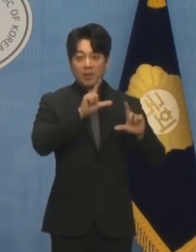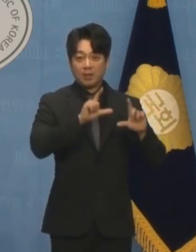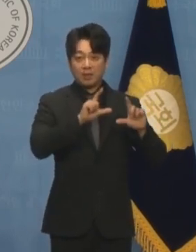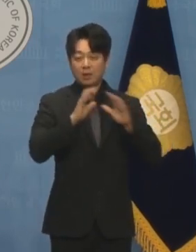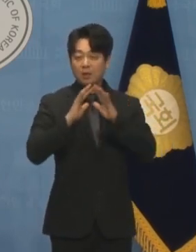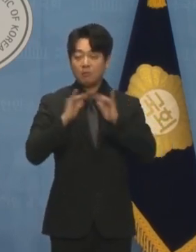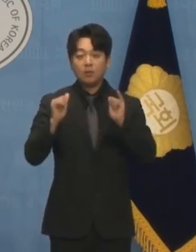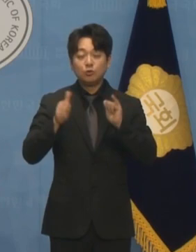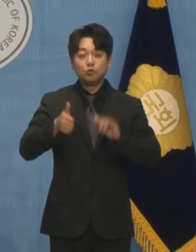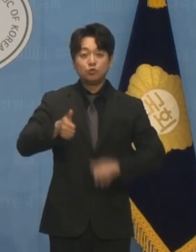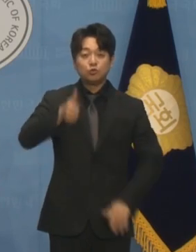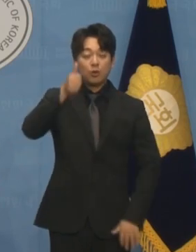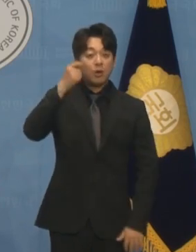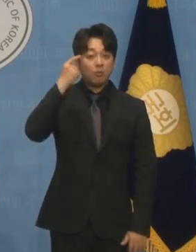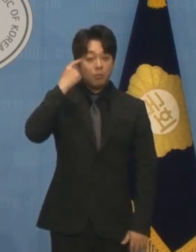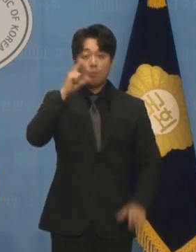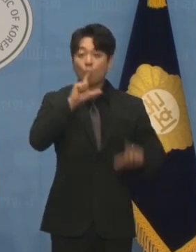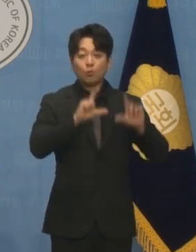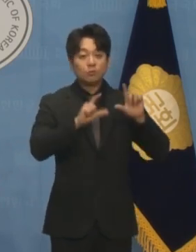찾아볼 수 없습니다.